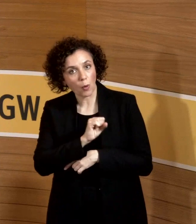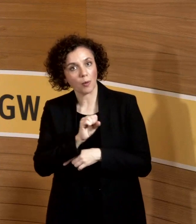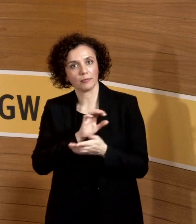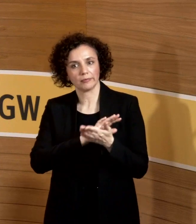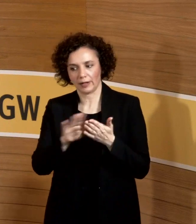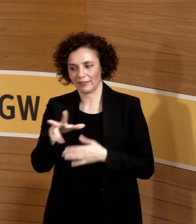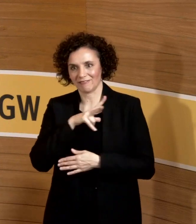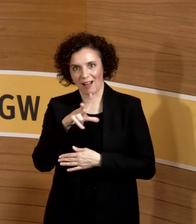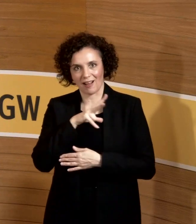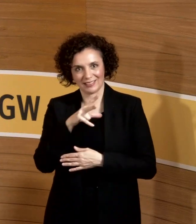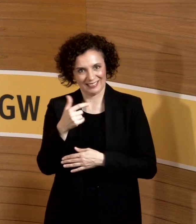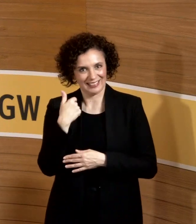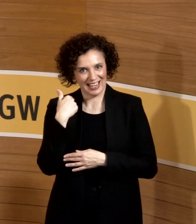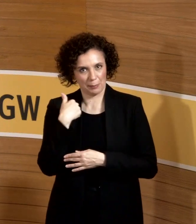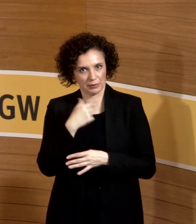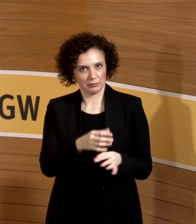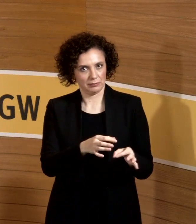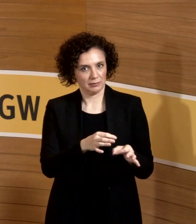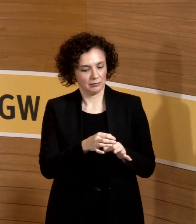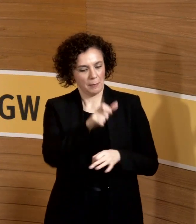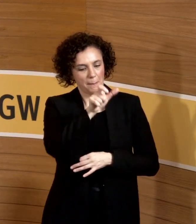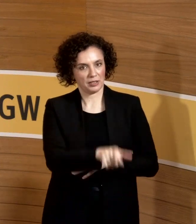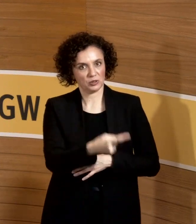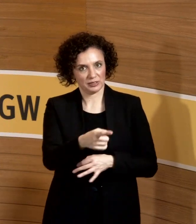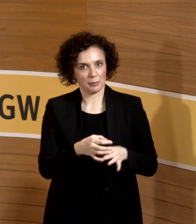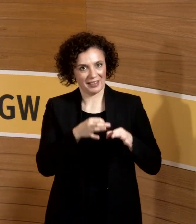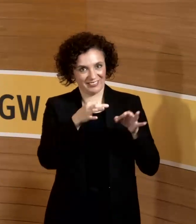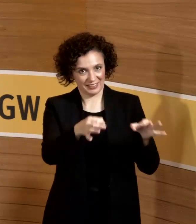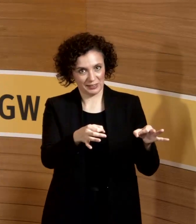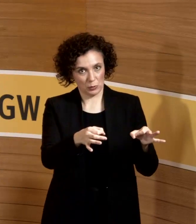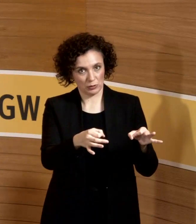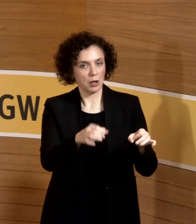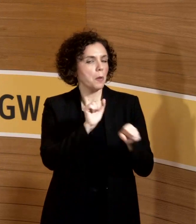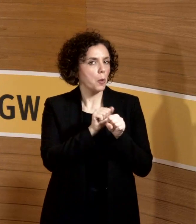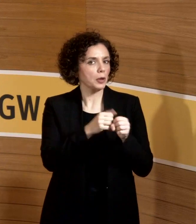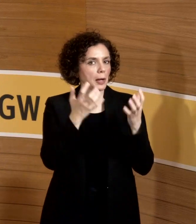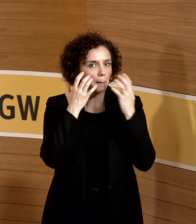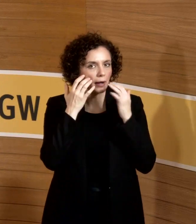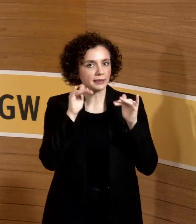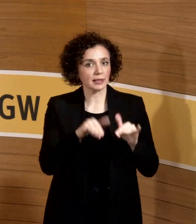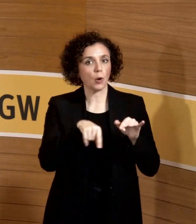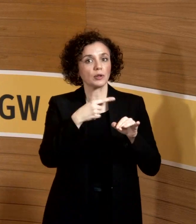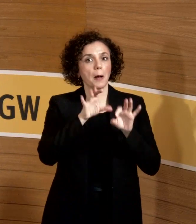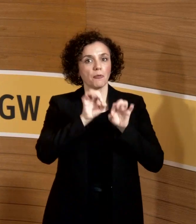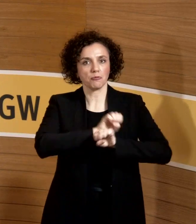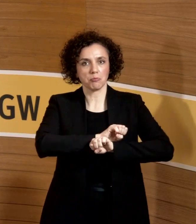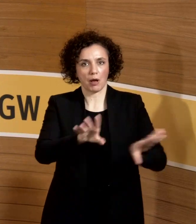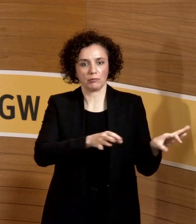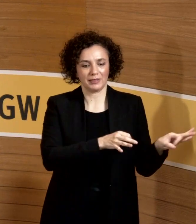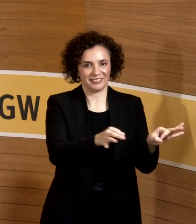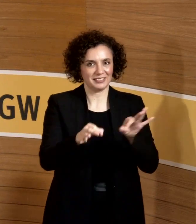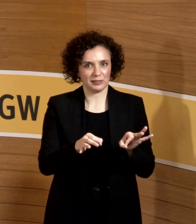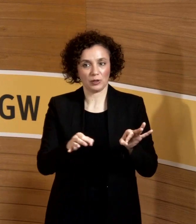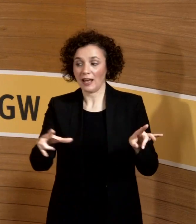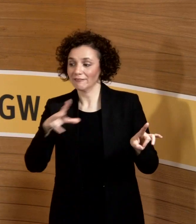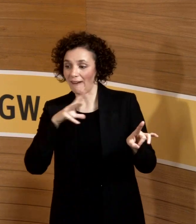eine infizierte Mensch, der da rumgelaufen ist, ein Ausbruchgeschehen getriggert hat. Und deswegen ist die Frist der befristeten